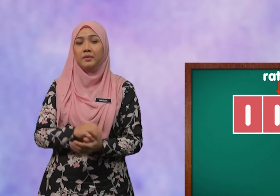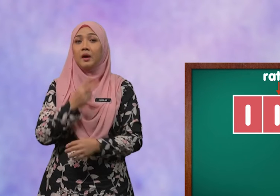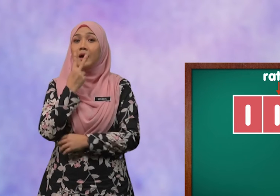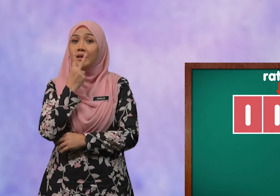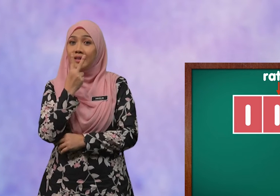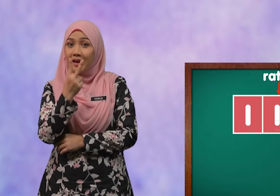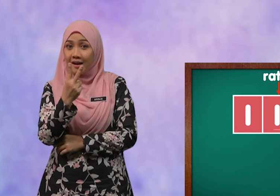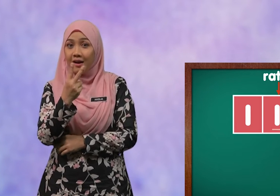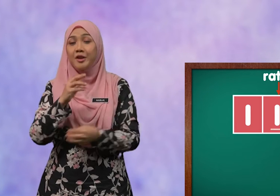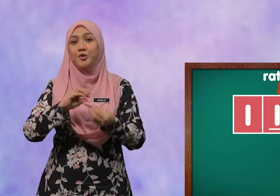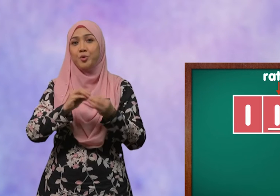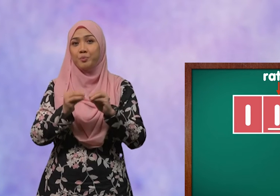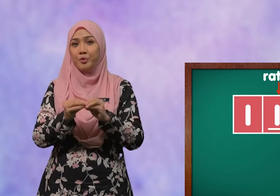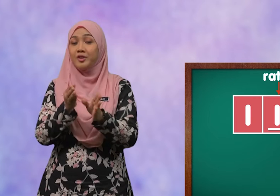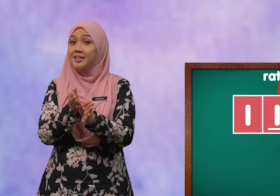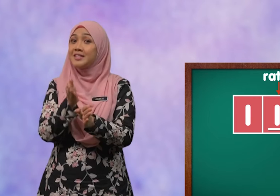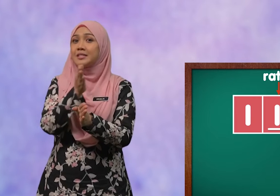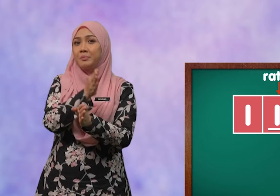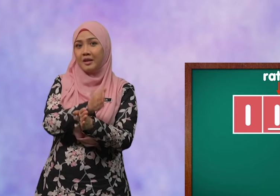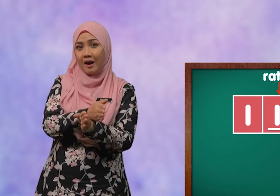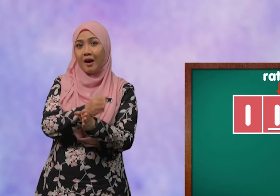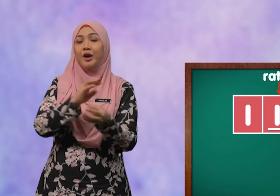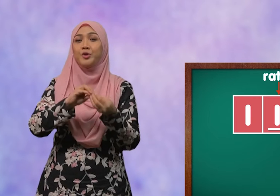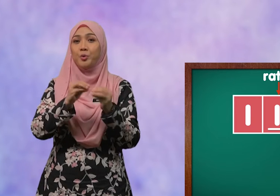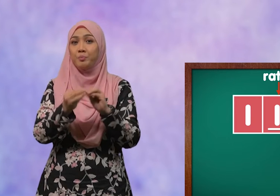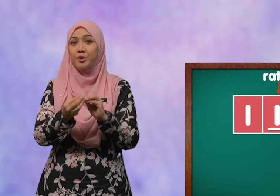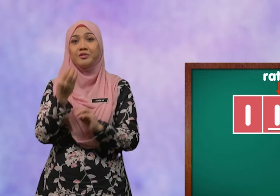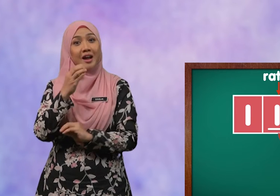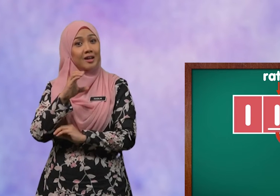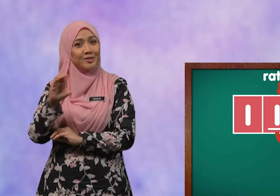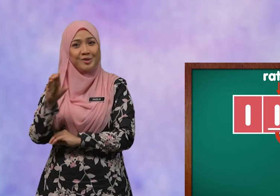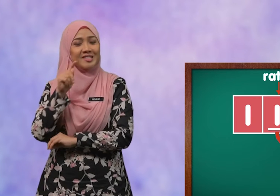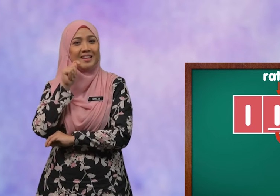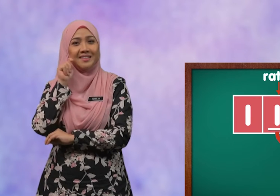Lihat nombor di sebelah nombor ratus tadi.